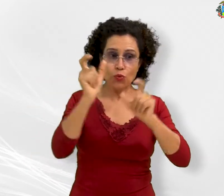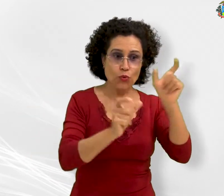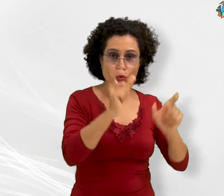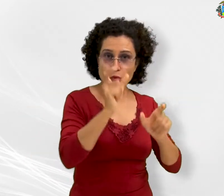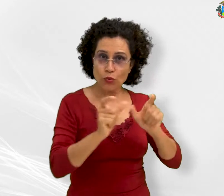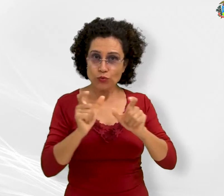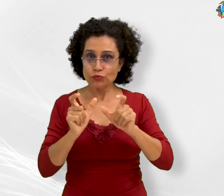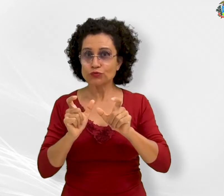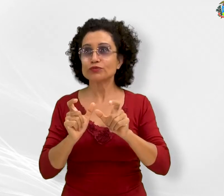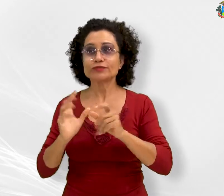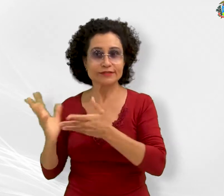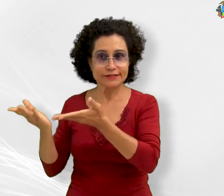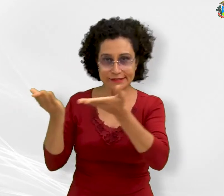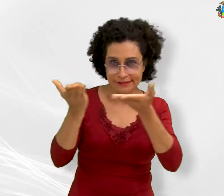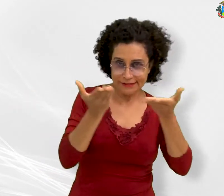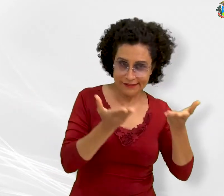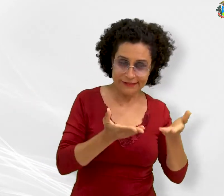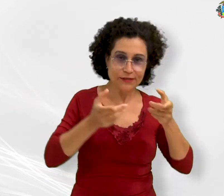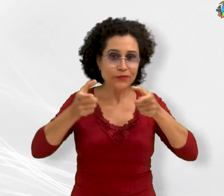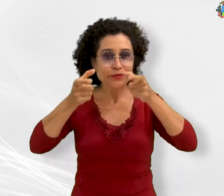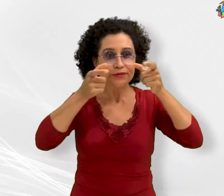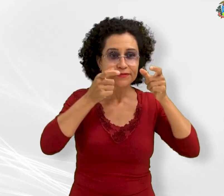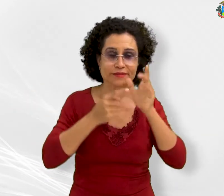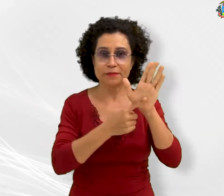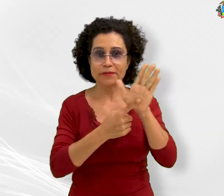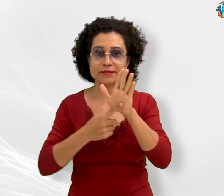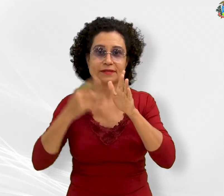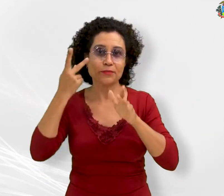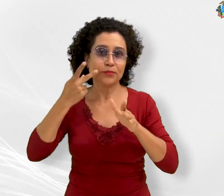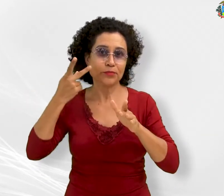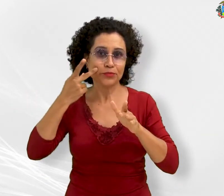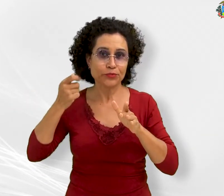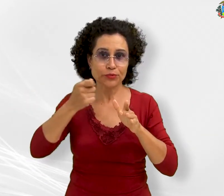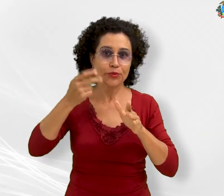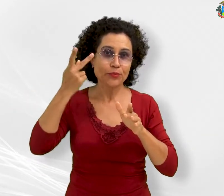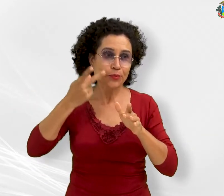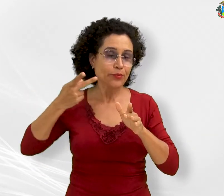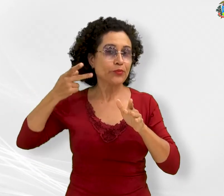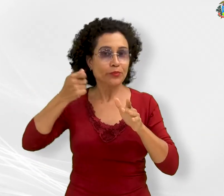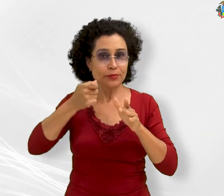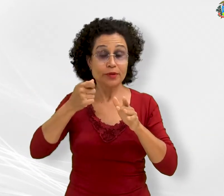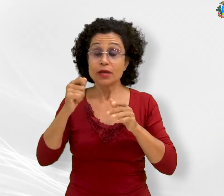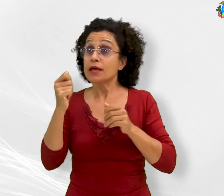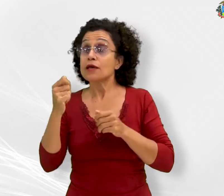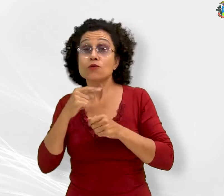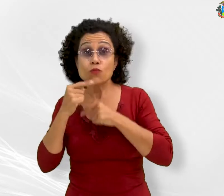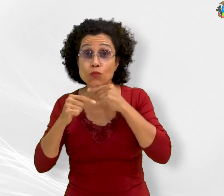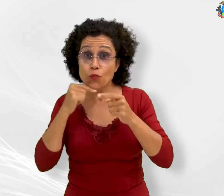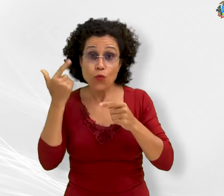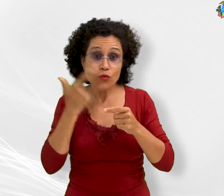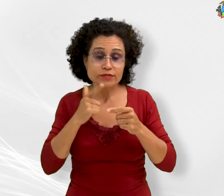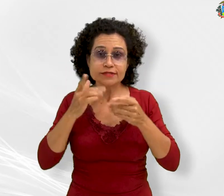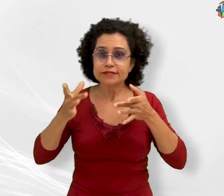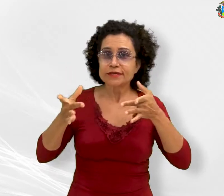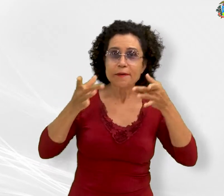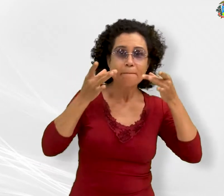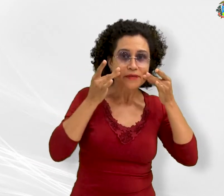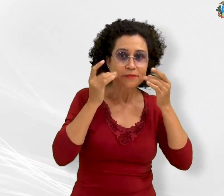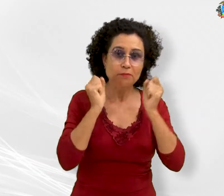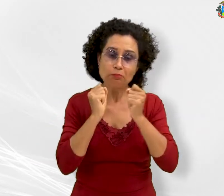justiça estão convidados a assistir à apresentação. Quem não puder participar de forma presencial poderá acompanhar pela plataforma